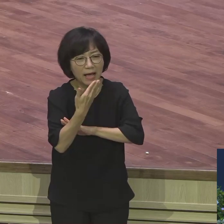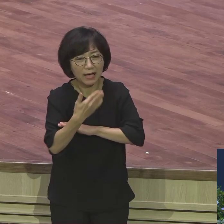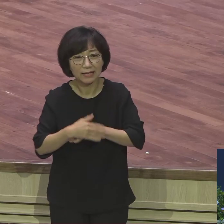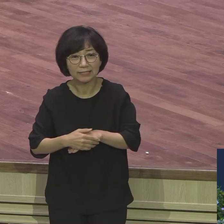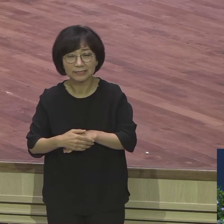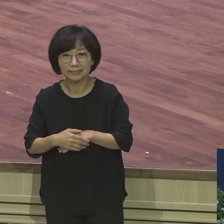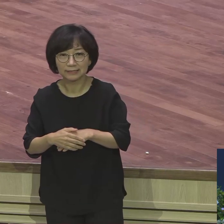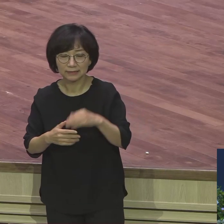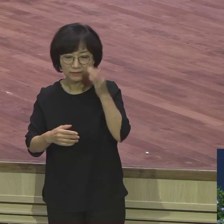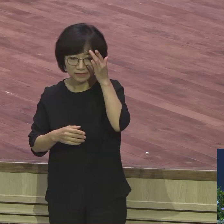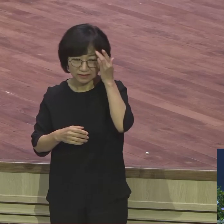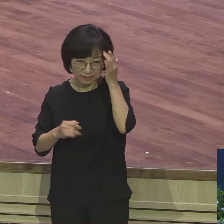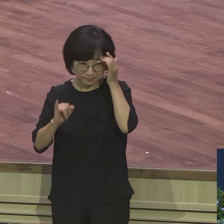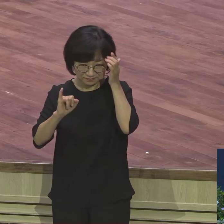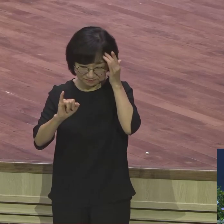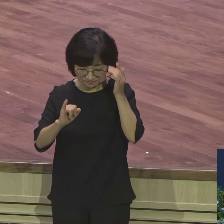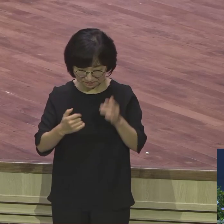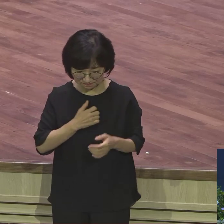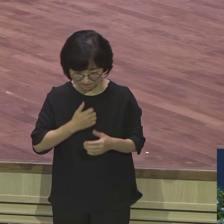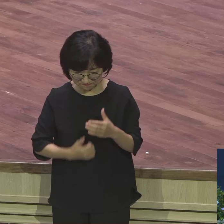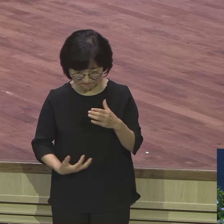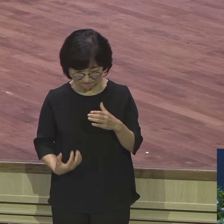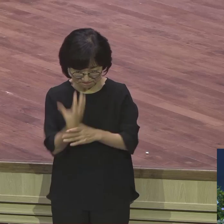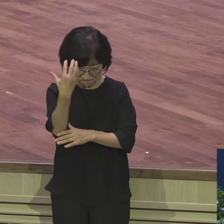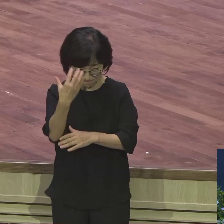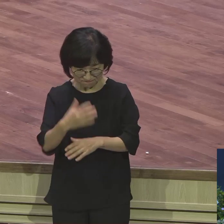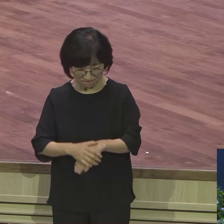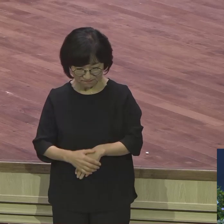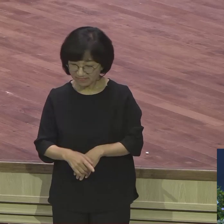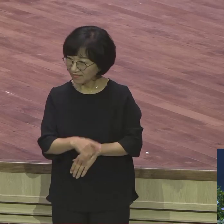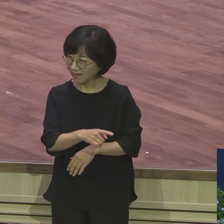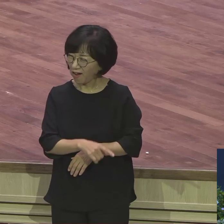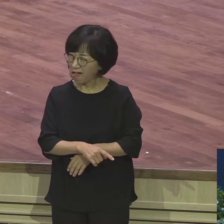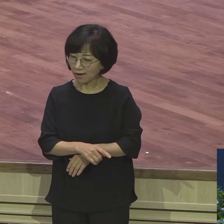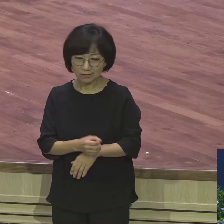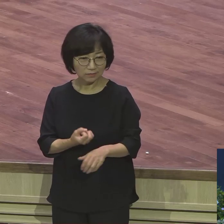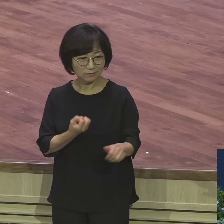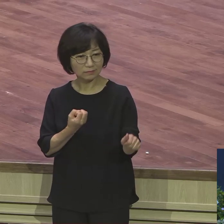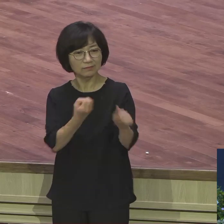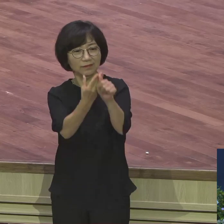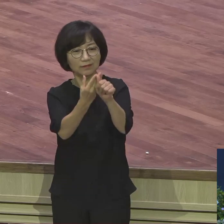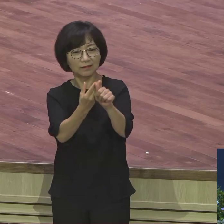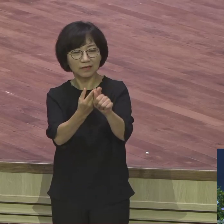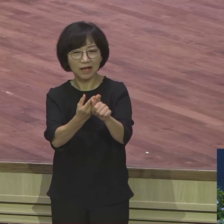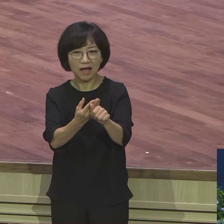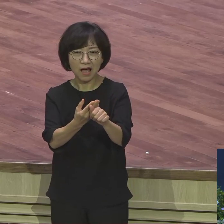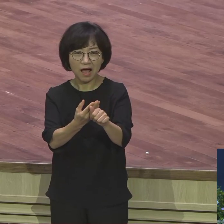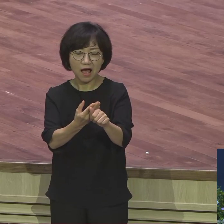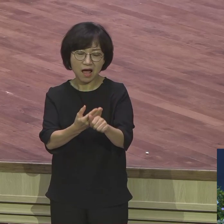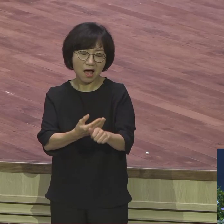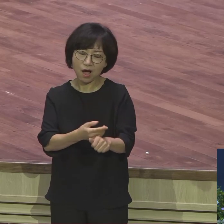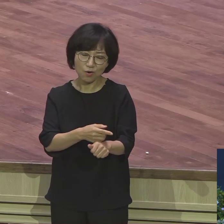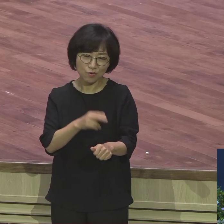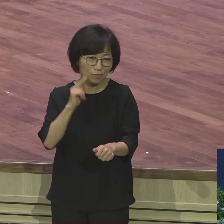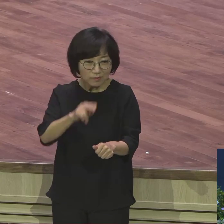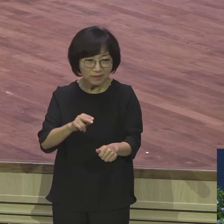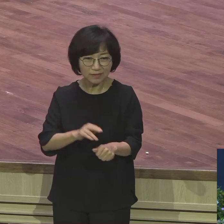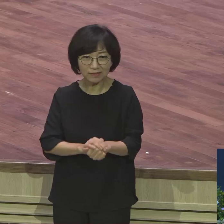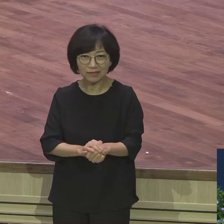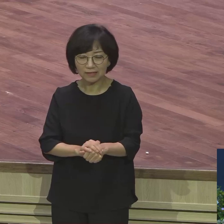아내의 무함으로 강간 이 미수죄의 감옥 갑니다 자 요셉 대단하지요 요셉 그렇게